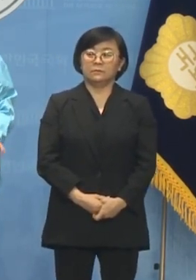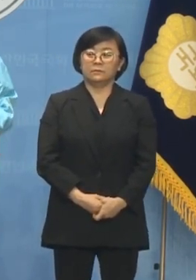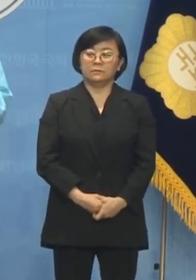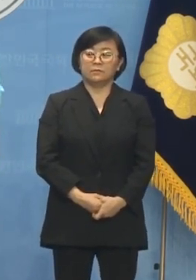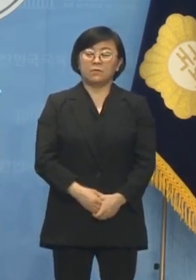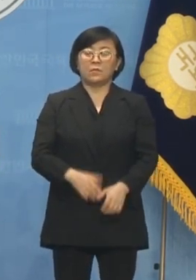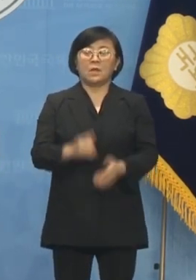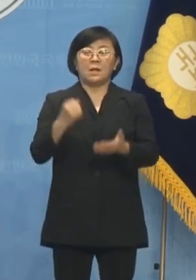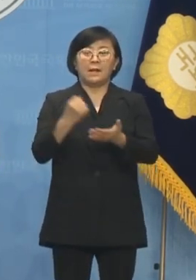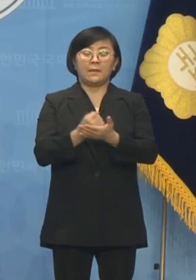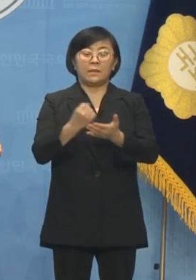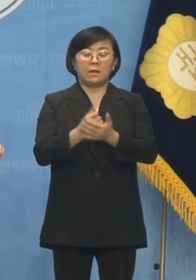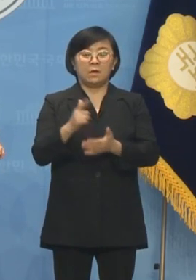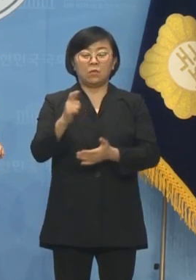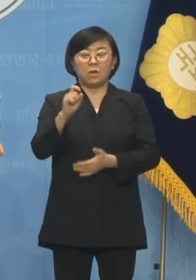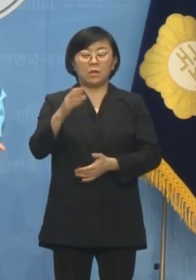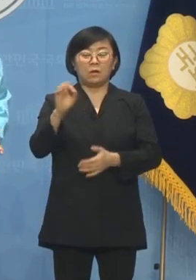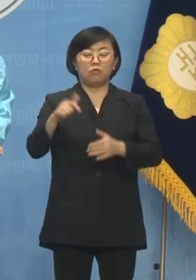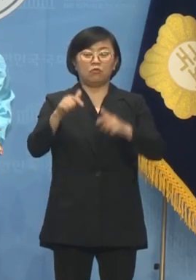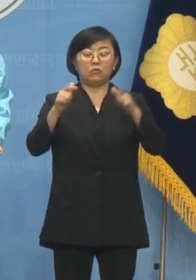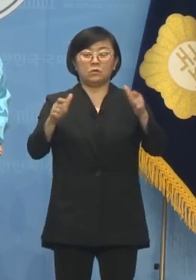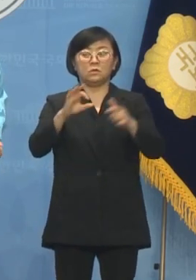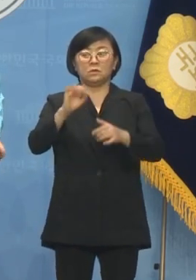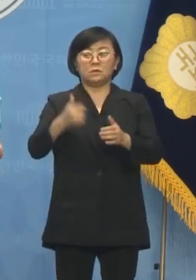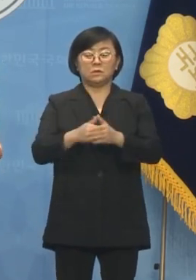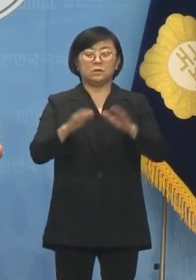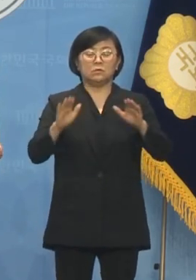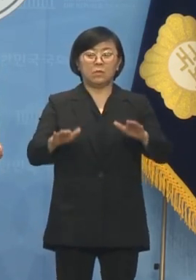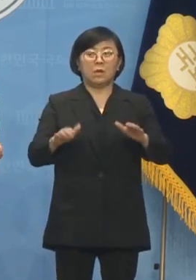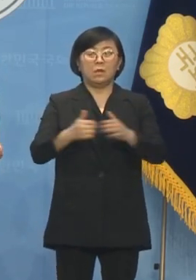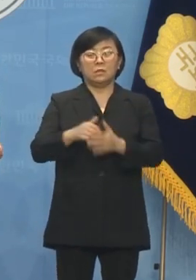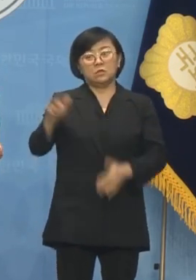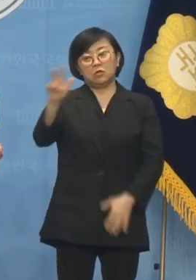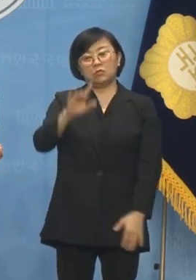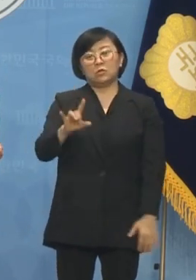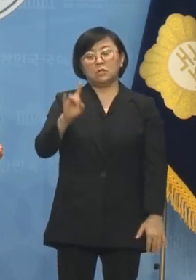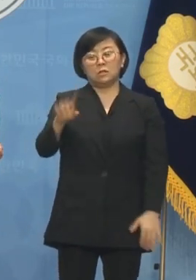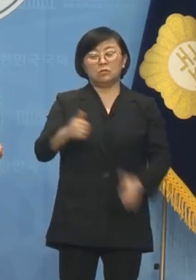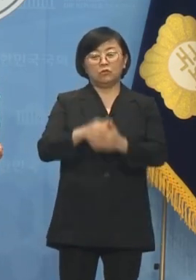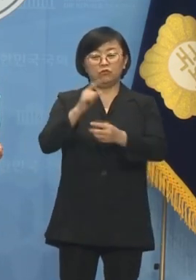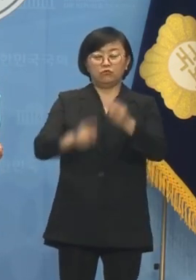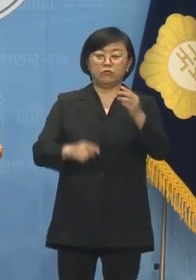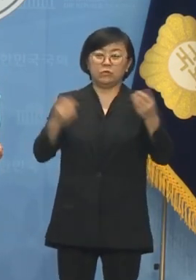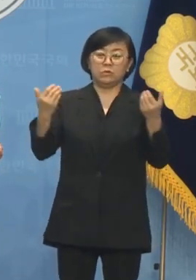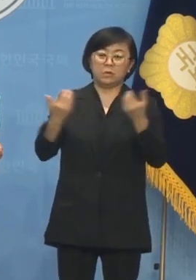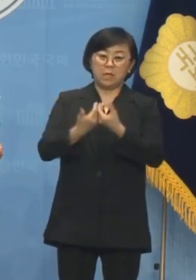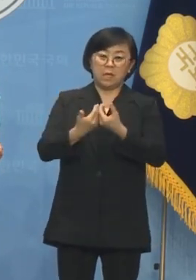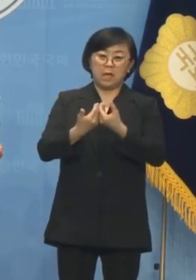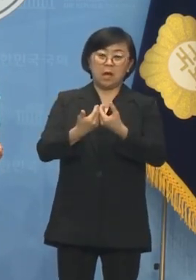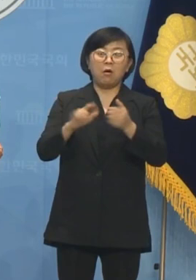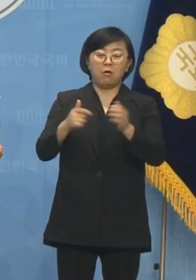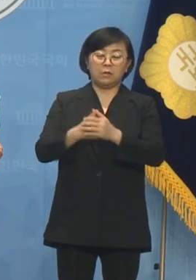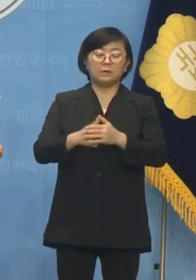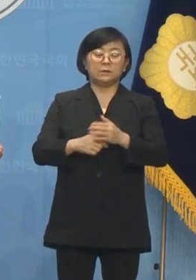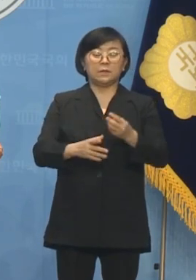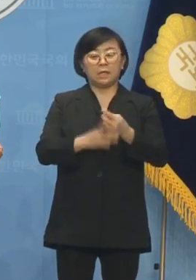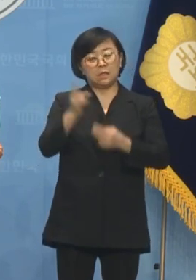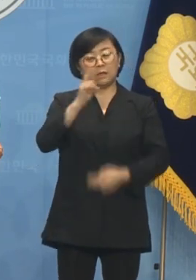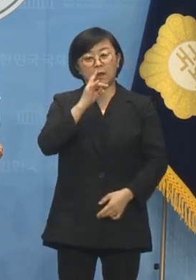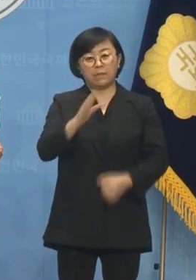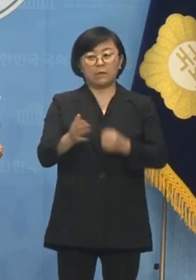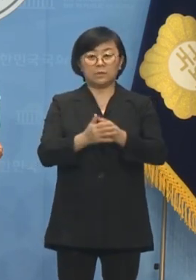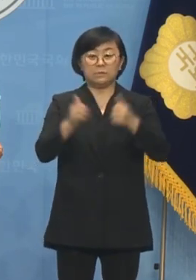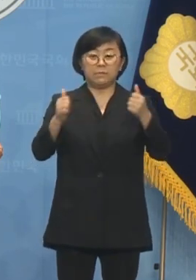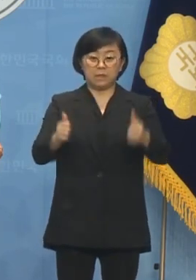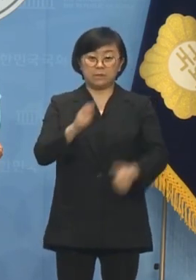안타깝게도 관악구은 지금 현재 전국 유일의 반윤성열 단일화 무산지역입니다. 윤석열